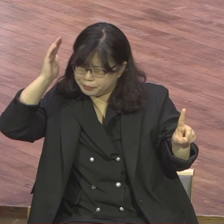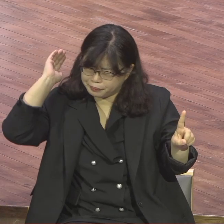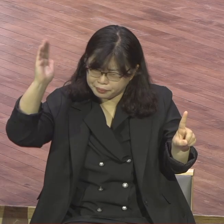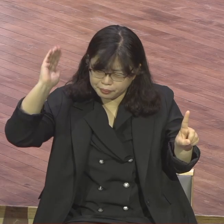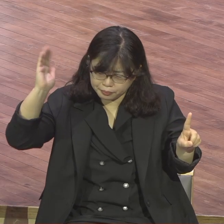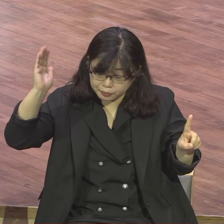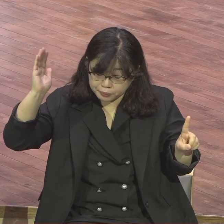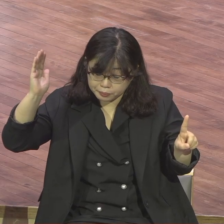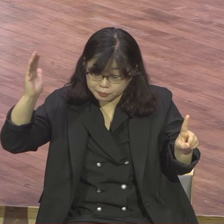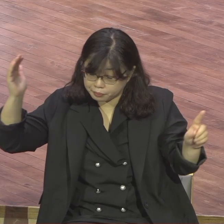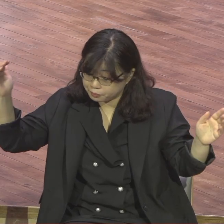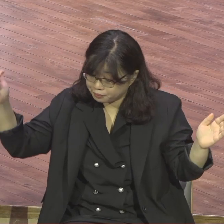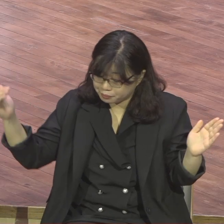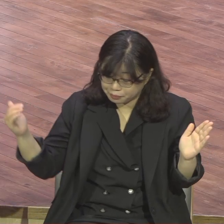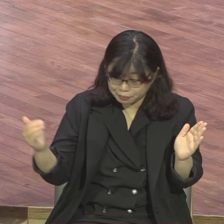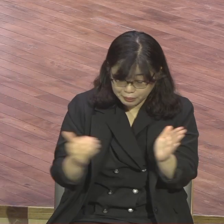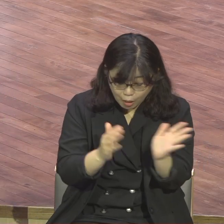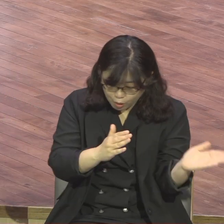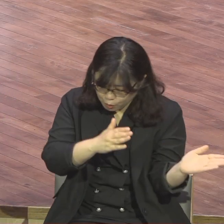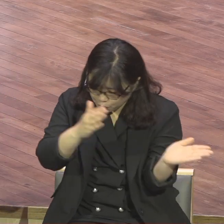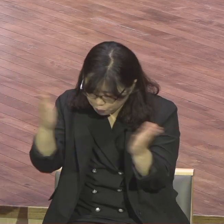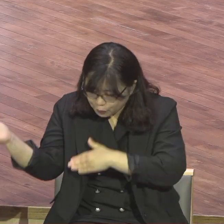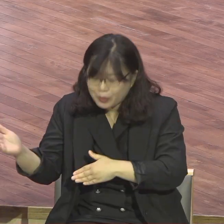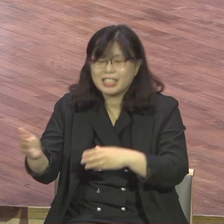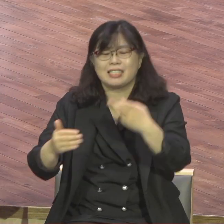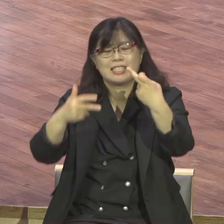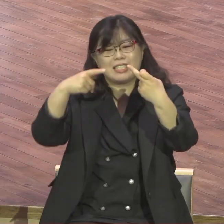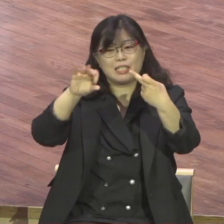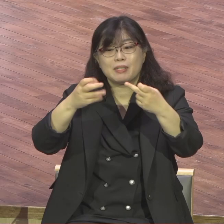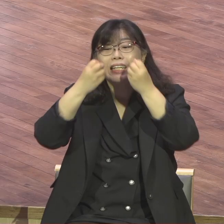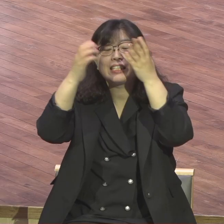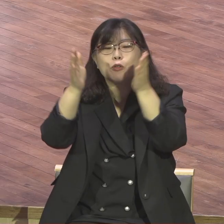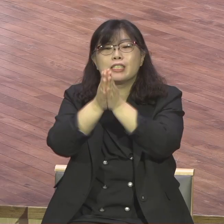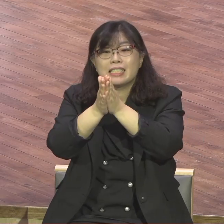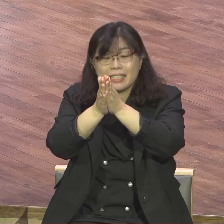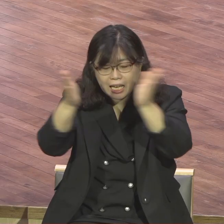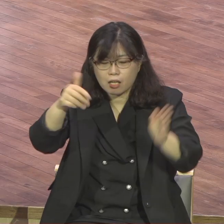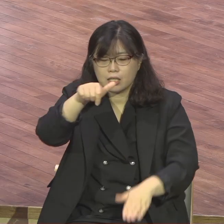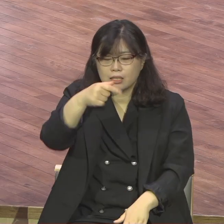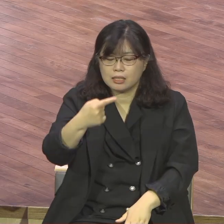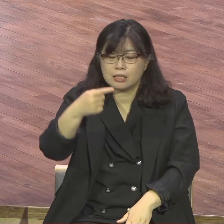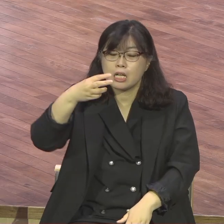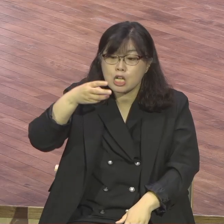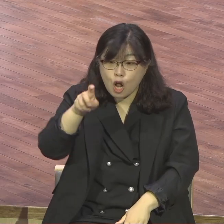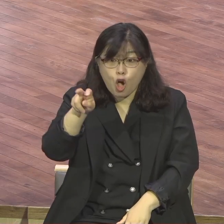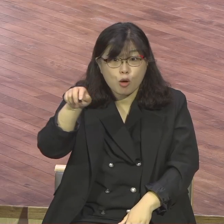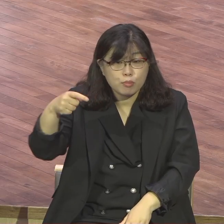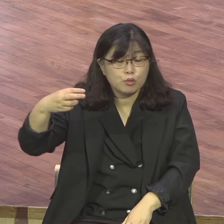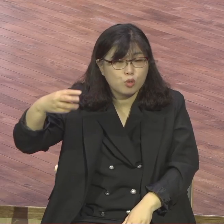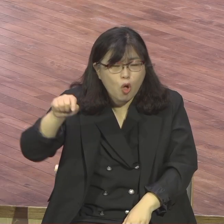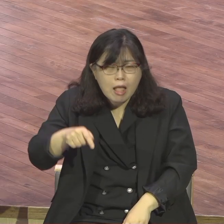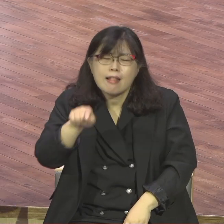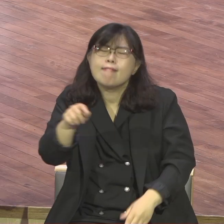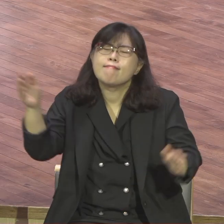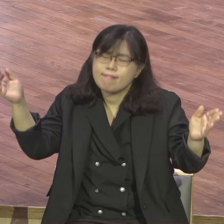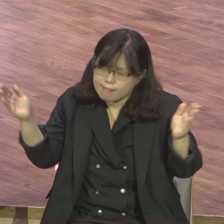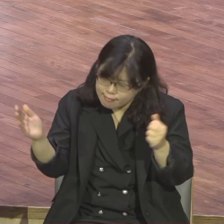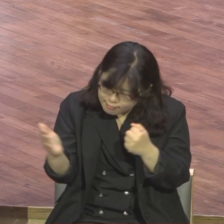이런 삶을 살라 이런 뜻이에요 그러므로 너희들은 다 해결됐다 다 해방됐다 다 끝났다 그러므로